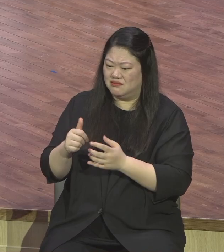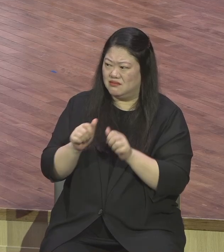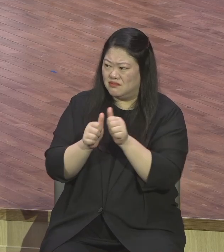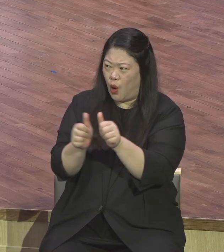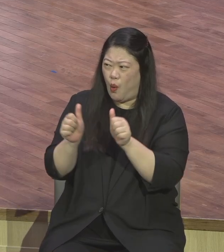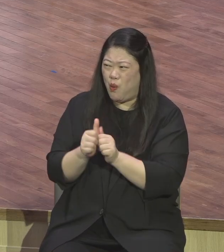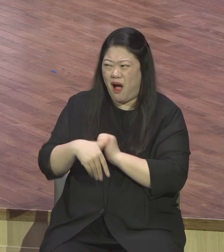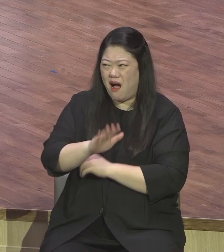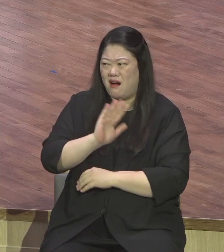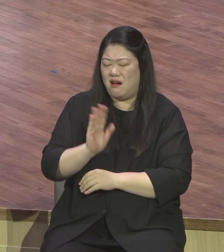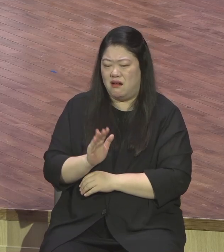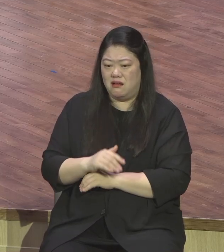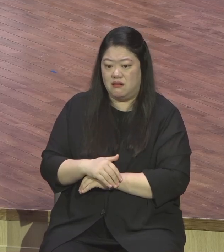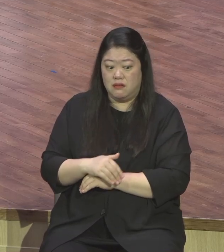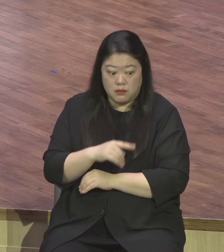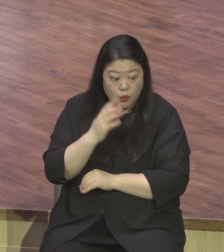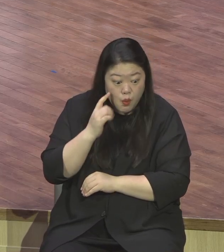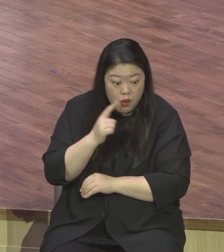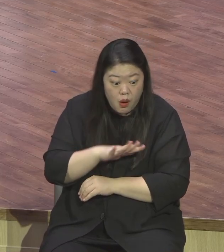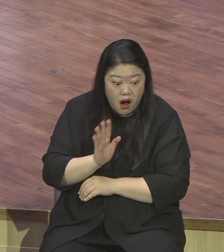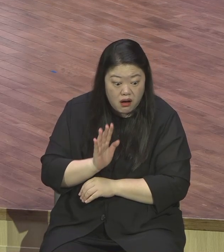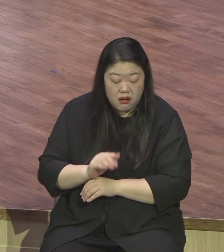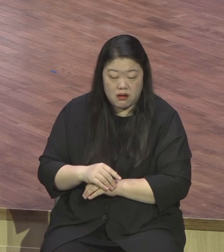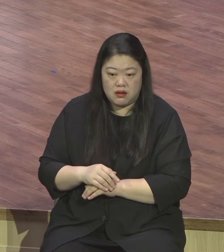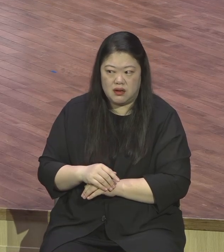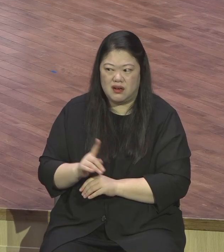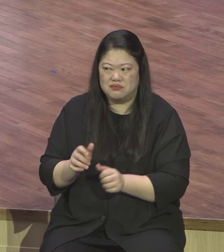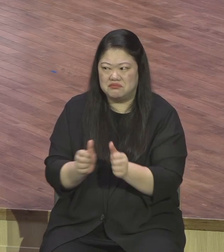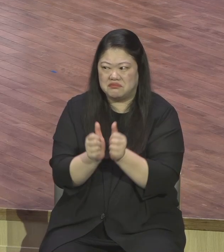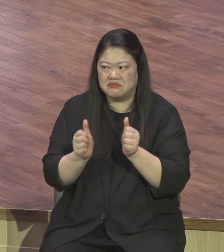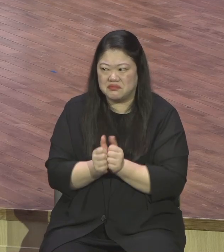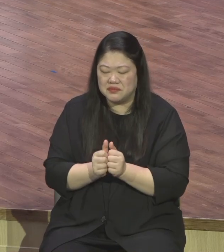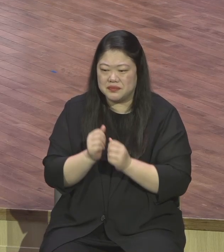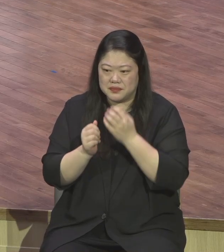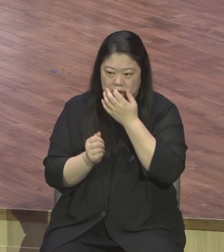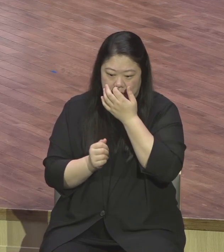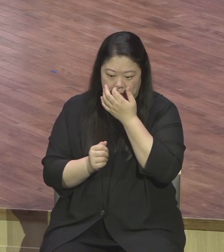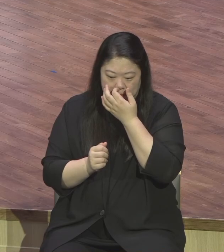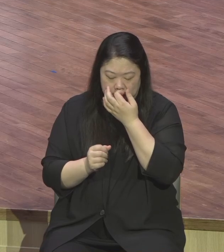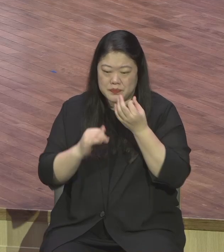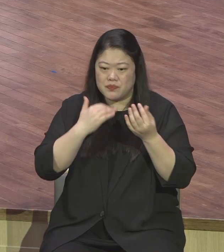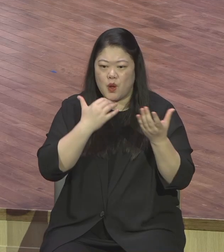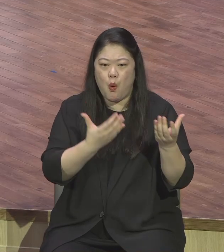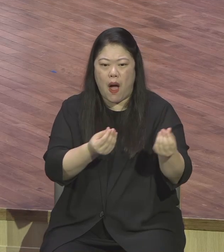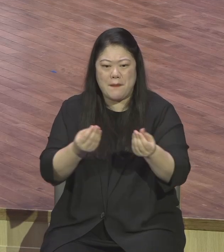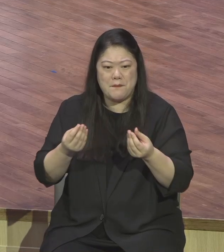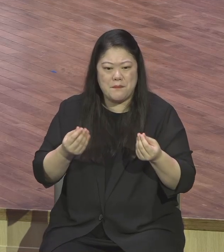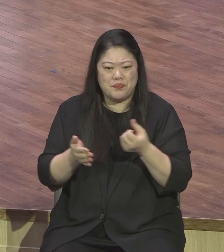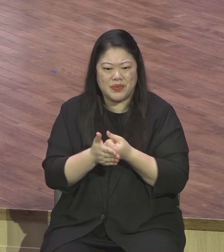전도회에 가서 뭐 그렇게 잘난 척하고 따지고 남 지적하고 그러면 안 돼요 약한 사람 많아요